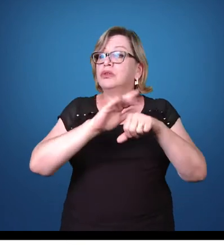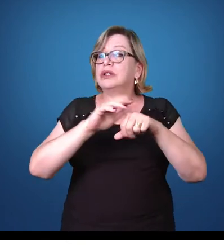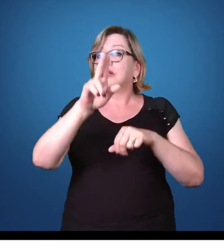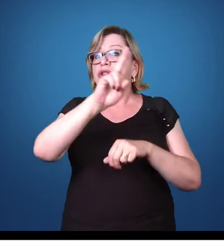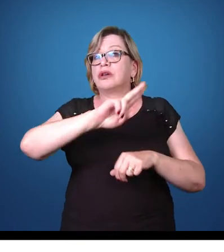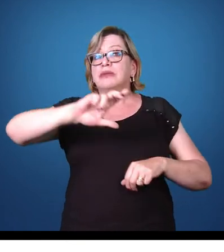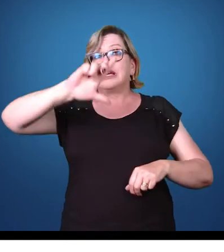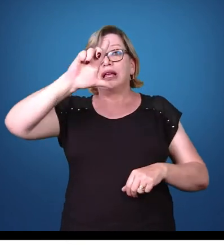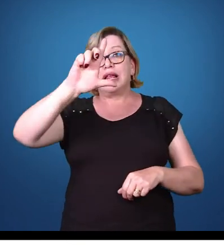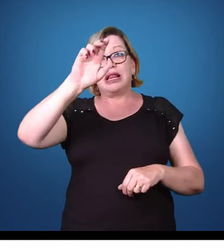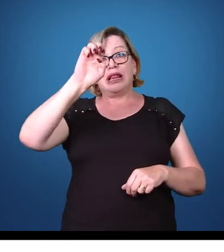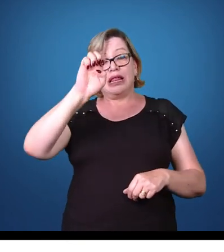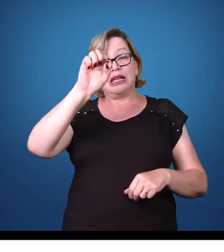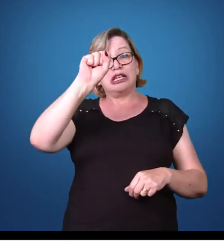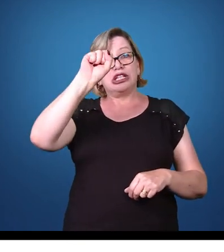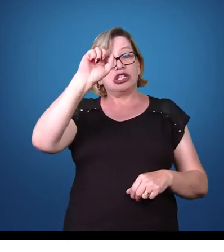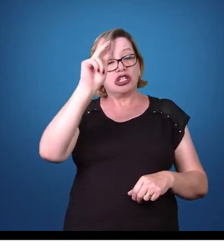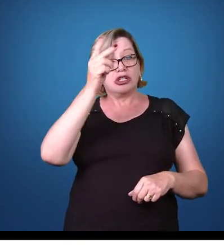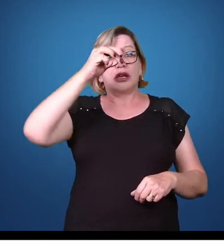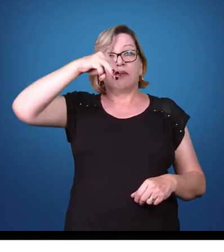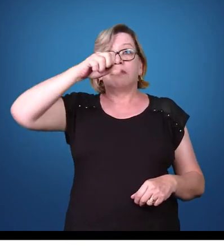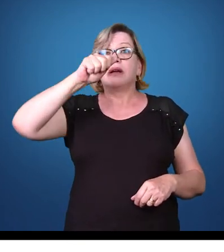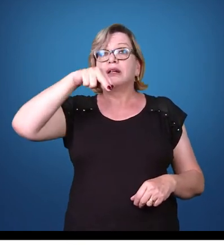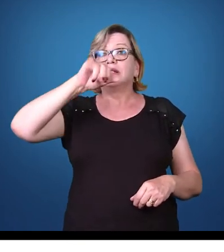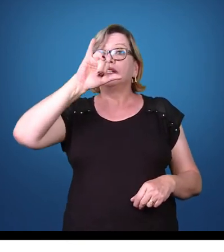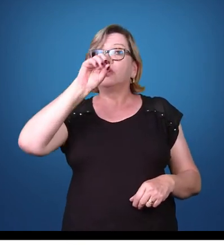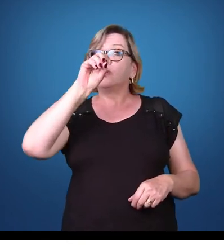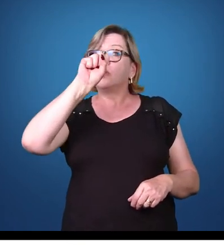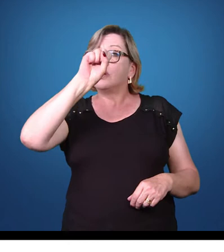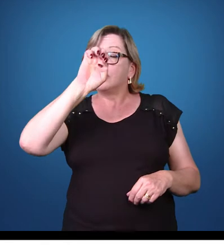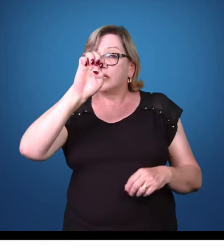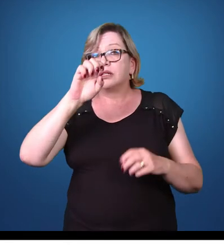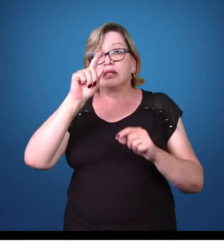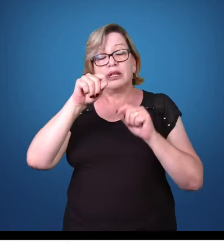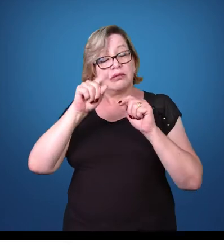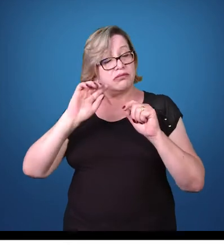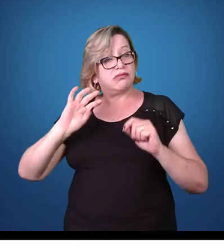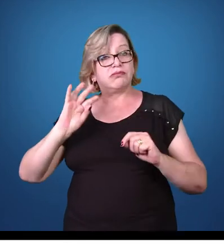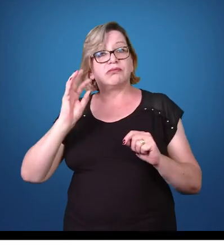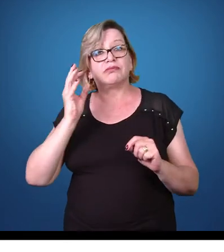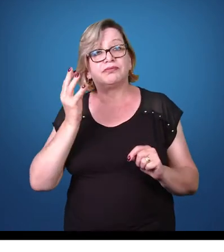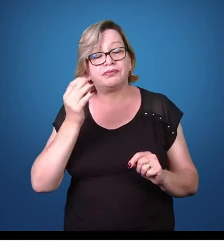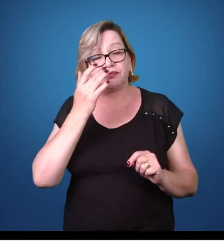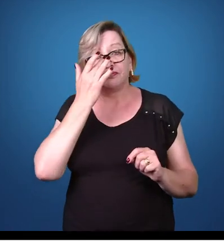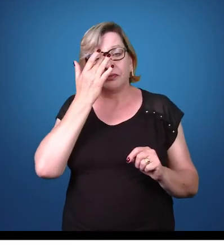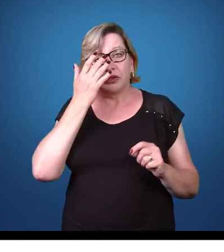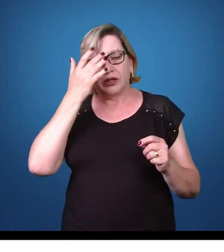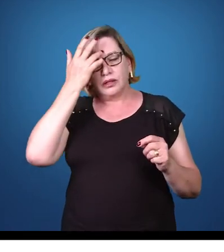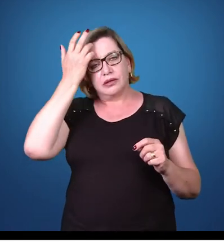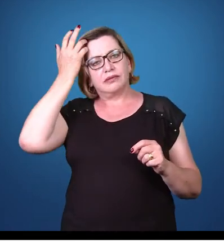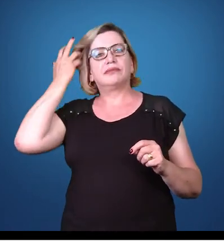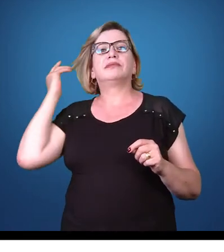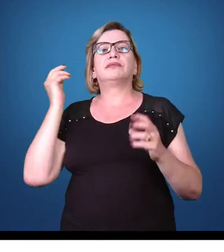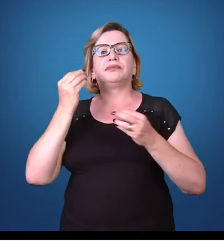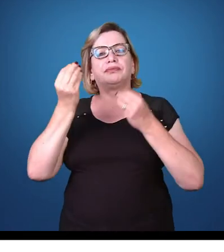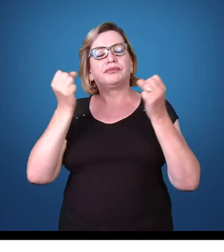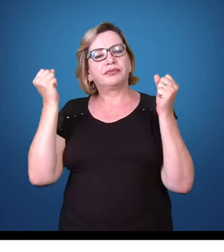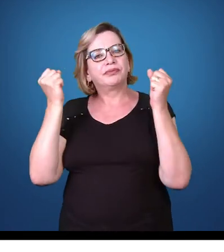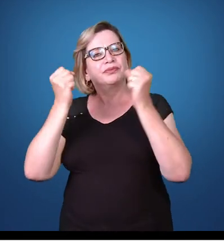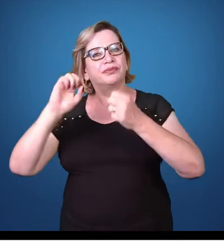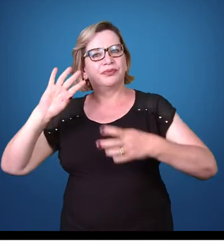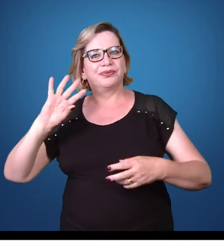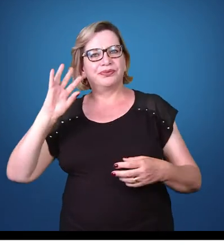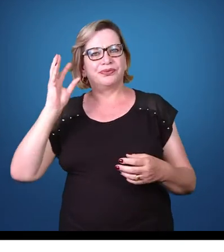protozoários, basicamente por protozoários do gênero leishmania, que pode ser o leishmania chagase, que é